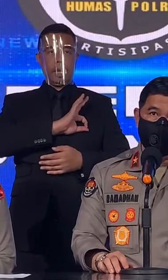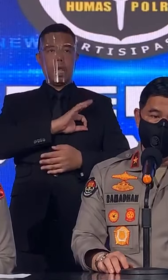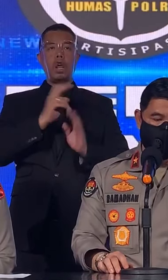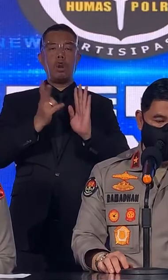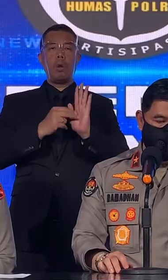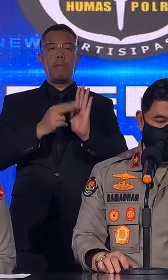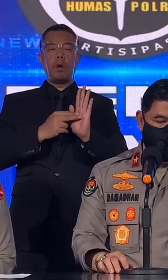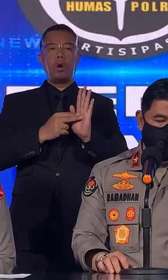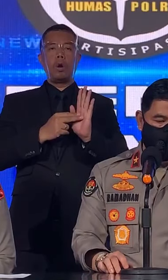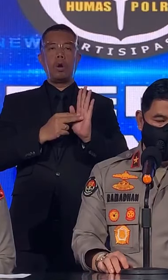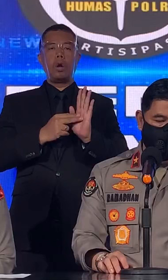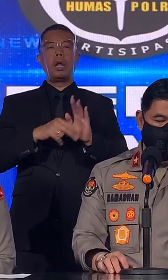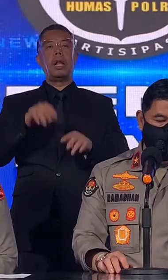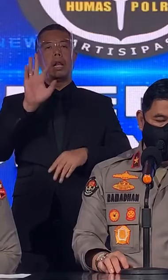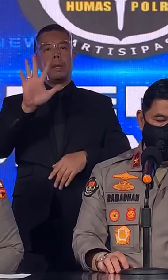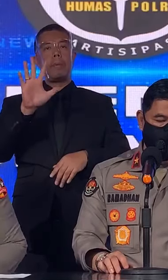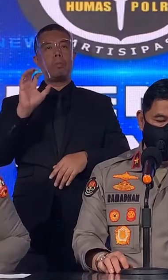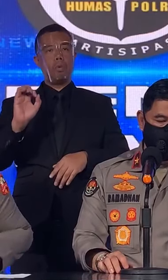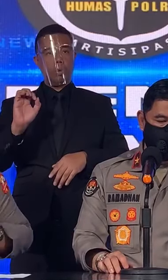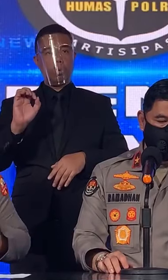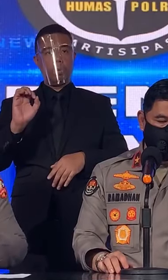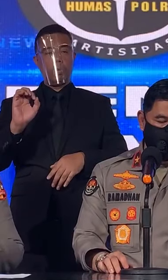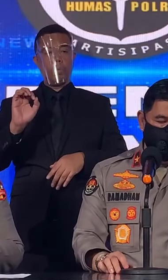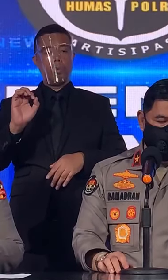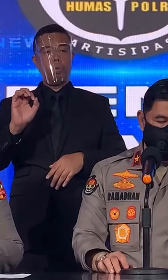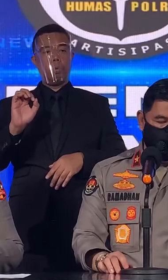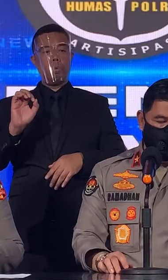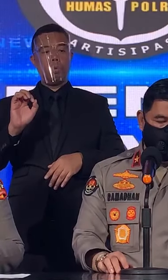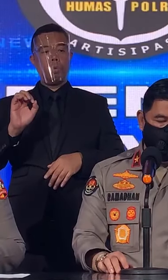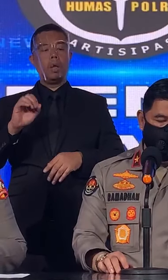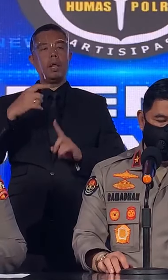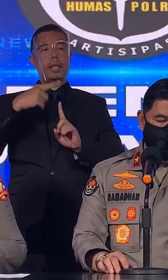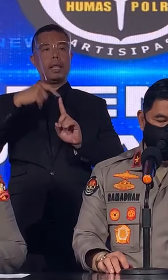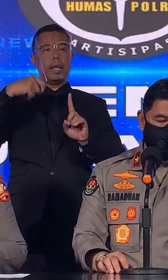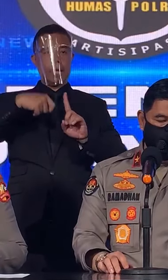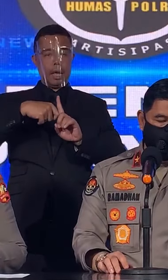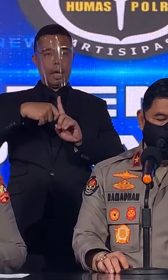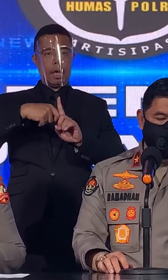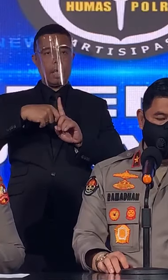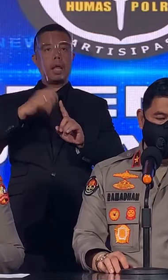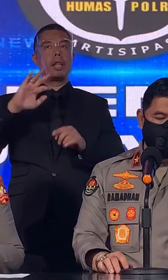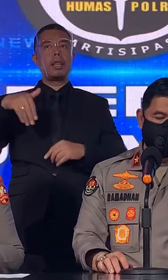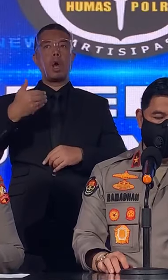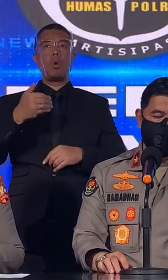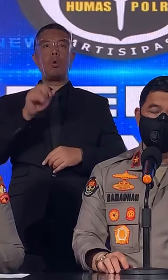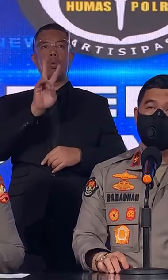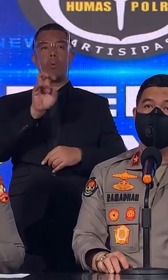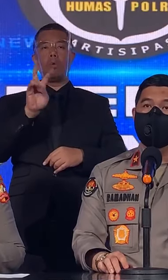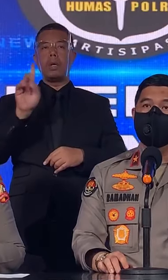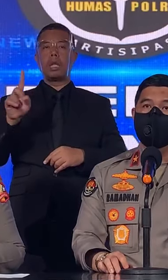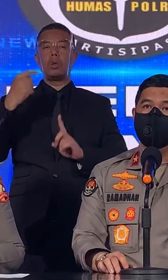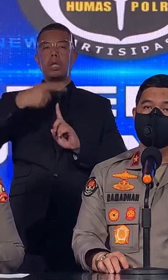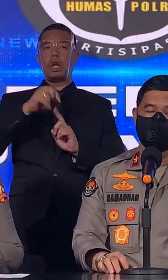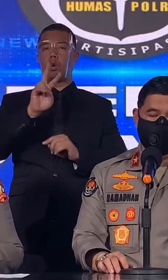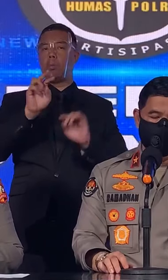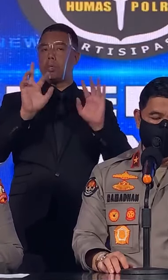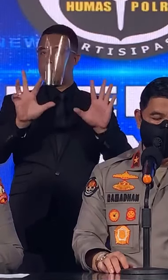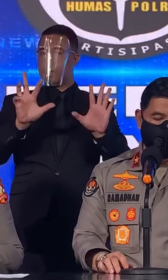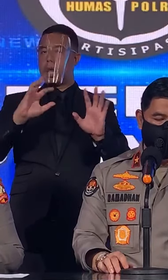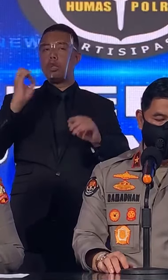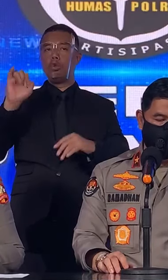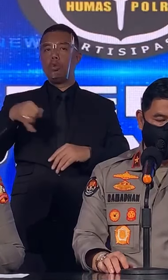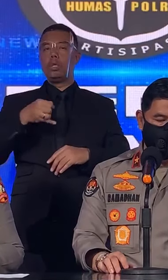nomor 50, TK tahun 2021 tanggal 29